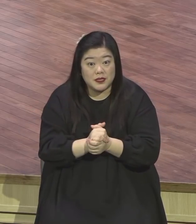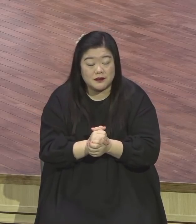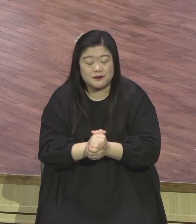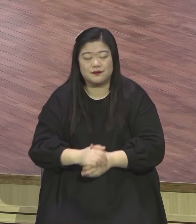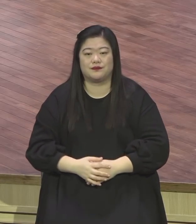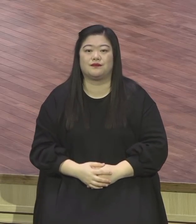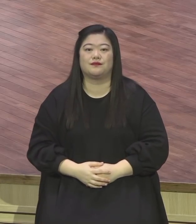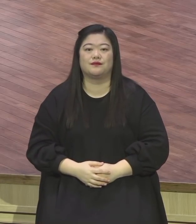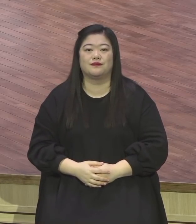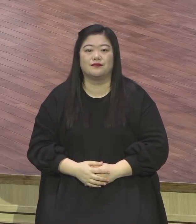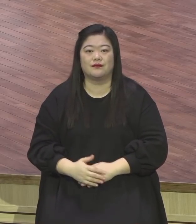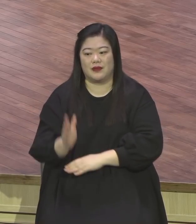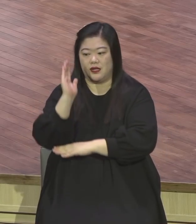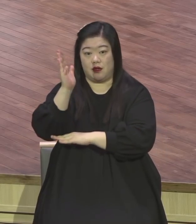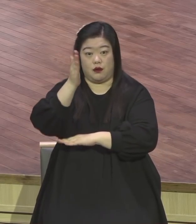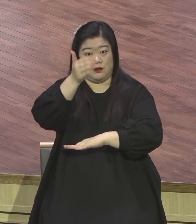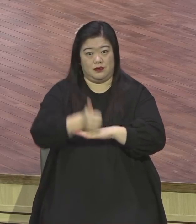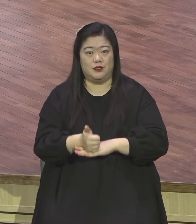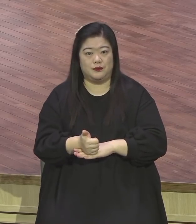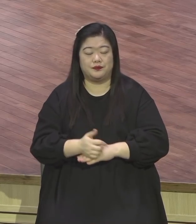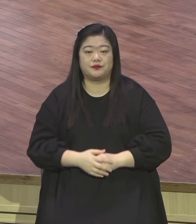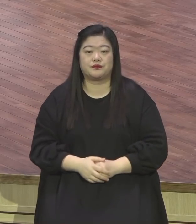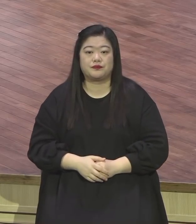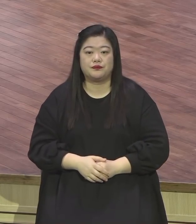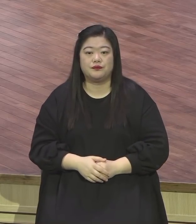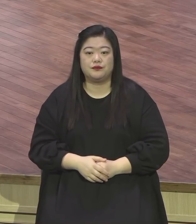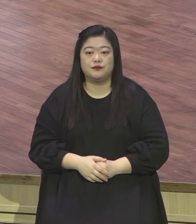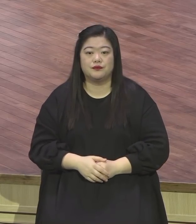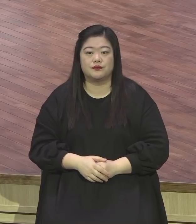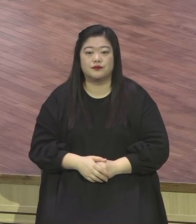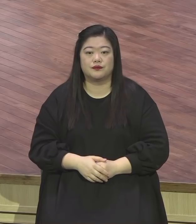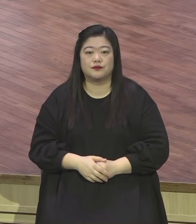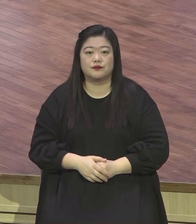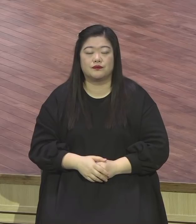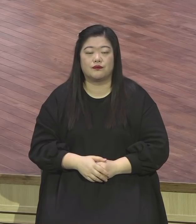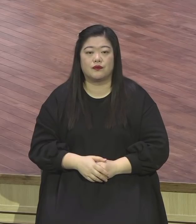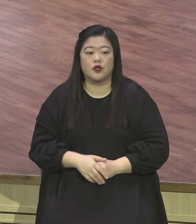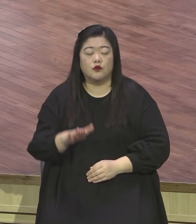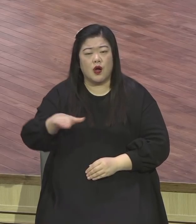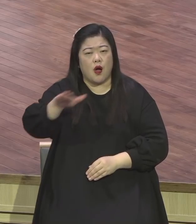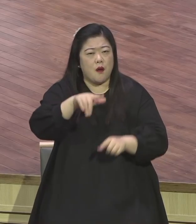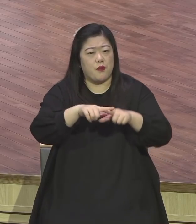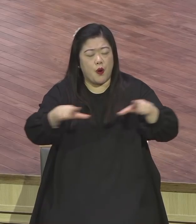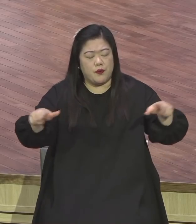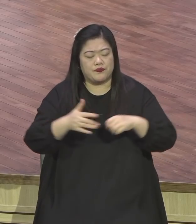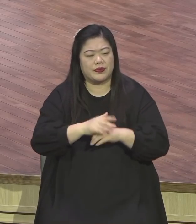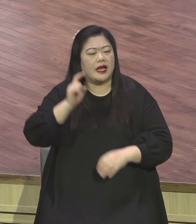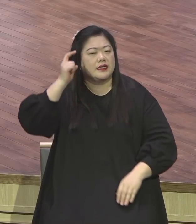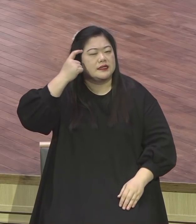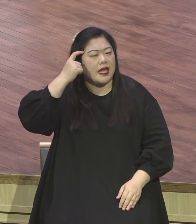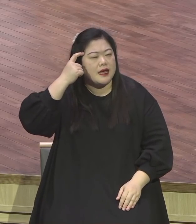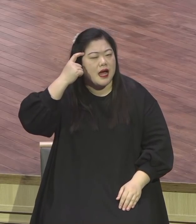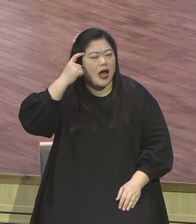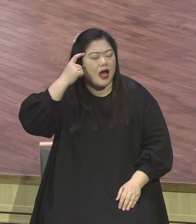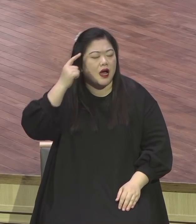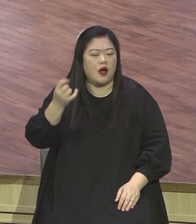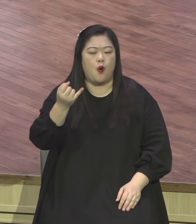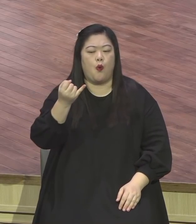우리가 흔히 가지고 있는 생각의 오류가 있는데 우리 생각 오류 그 중에